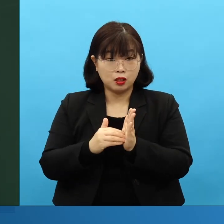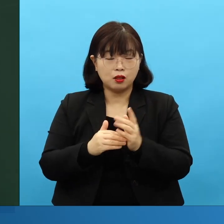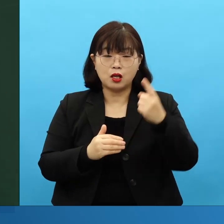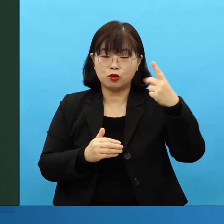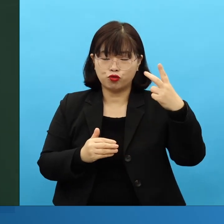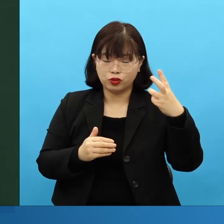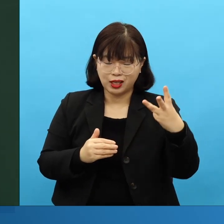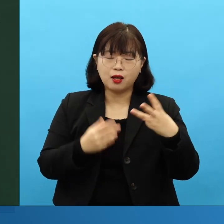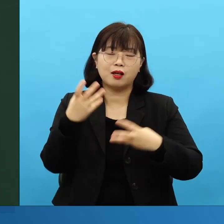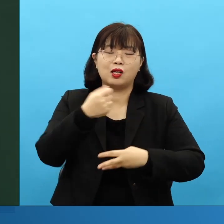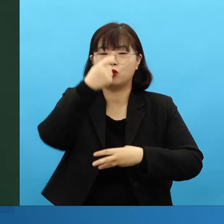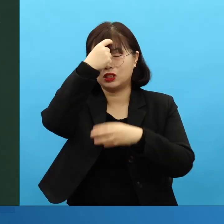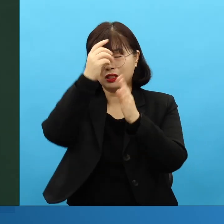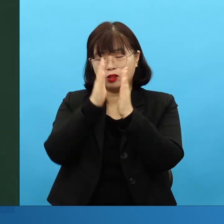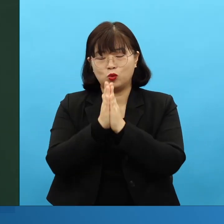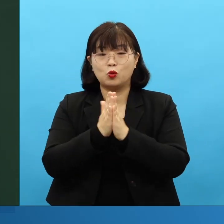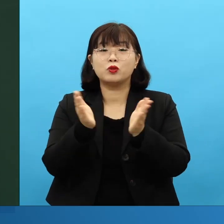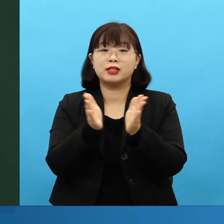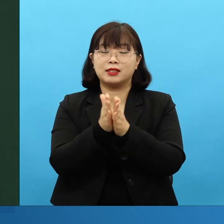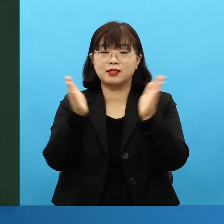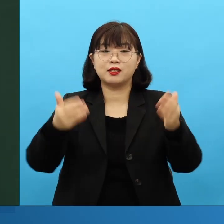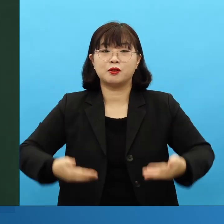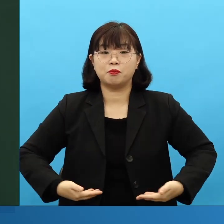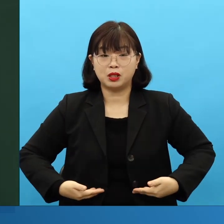심지어 예수님께서는 다른 거 기도 안 해도 돼, 그랬습니다.